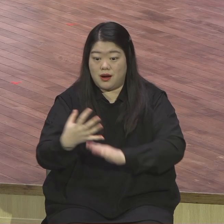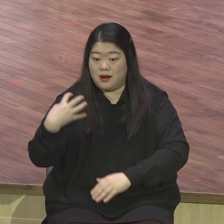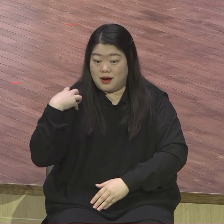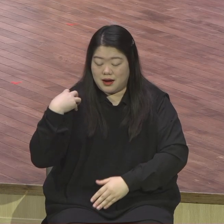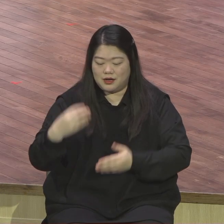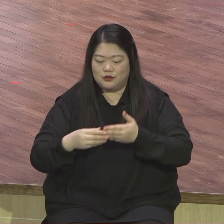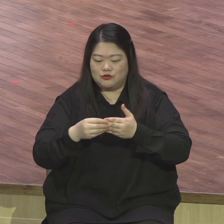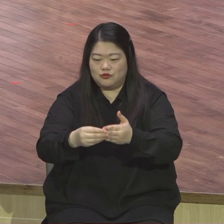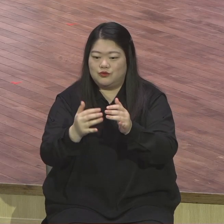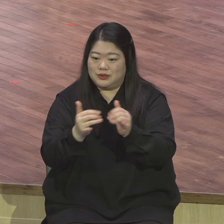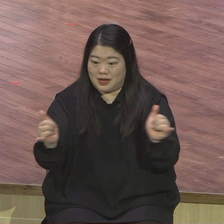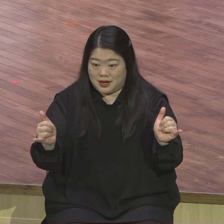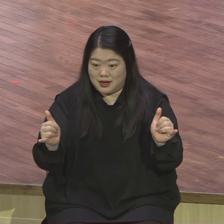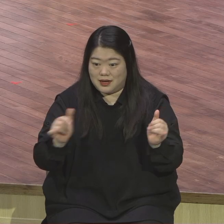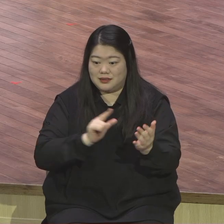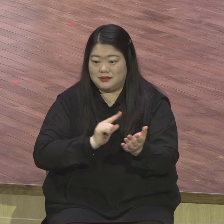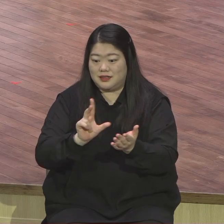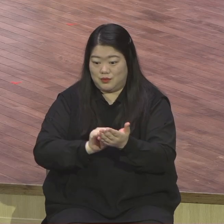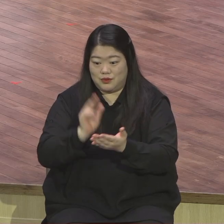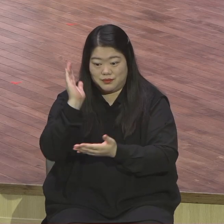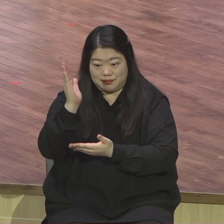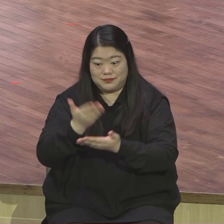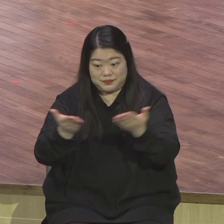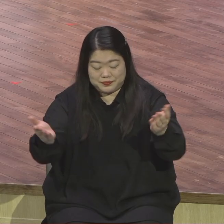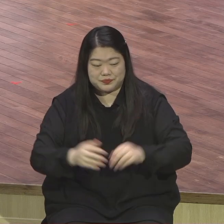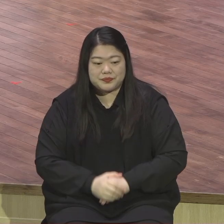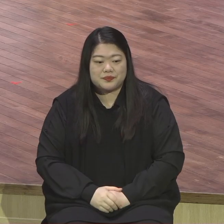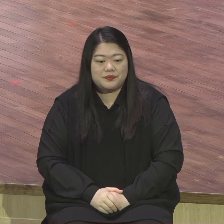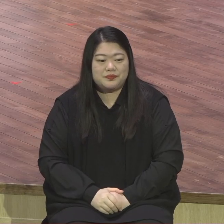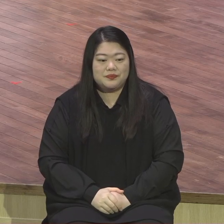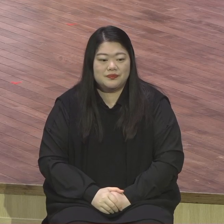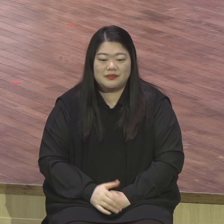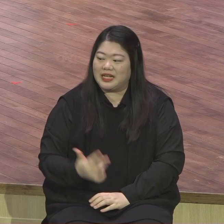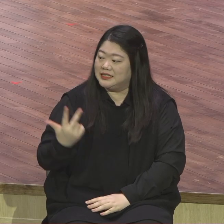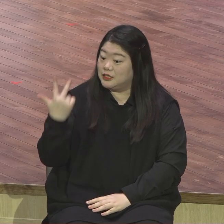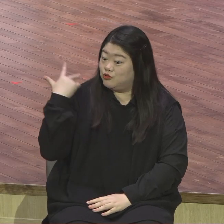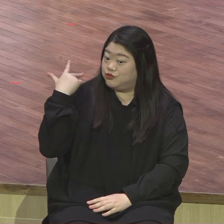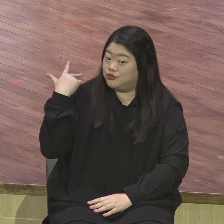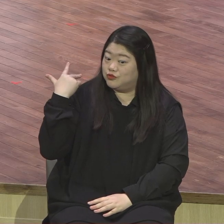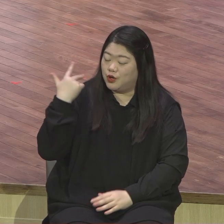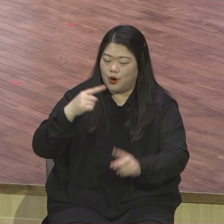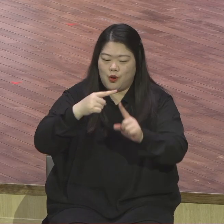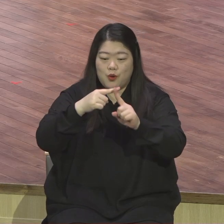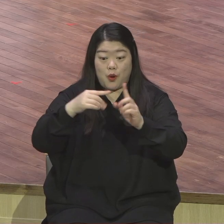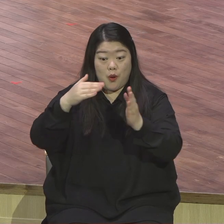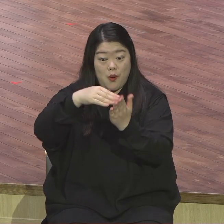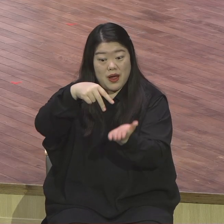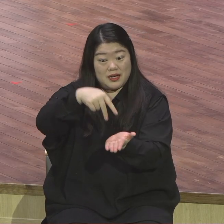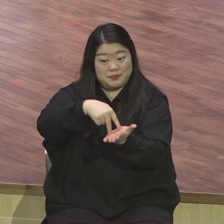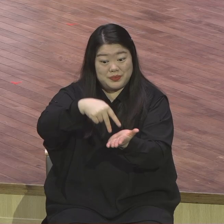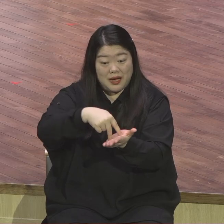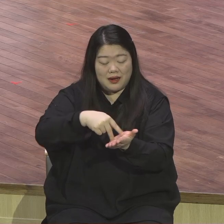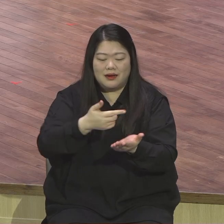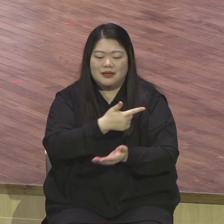드립니다. 지난 주간에 교회적으로 두 가지 중요한 사역이 있었습니다. 하나는